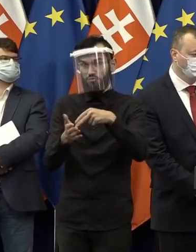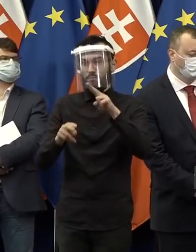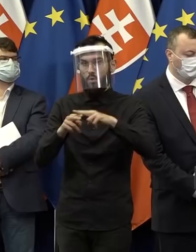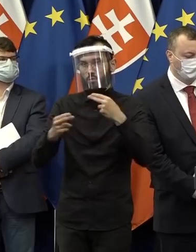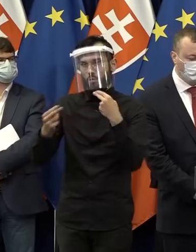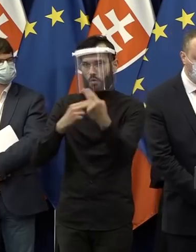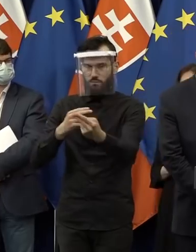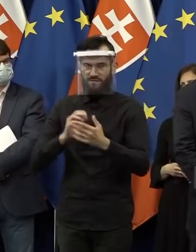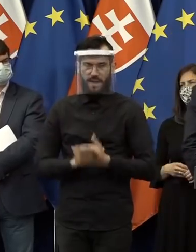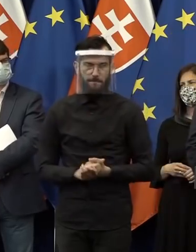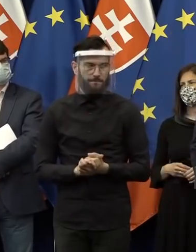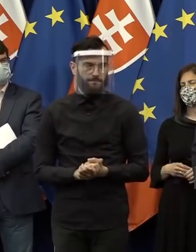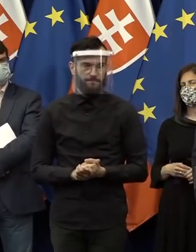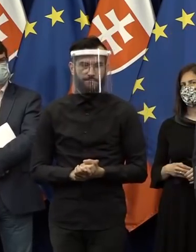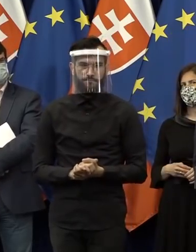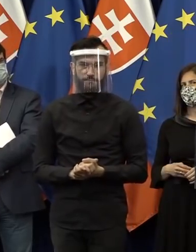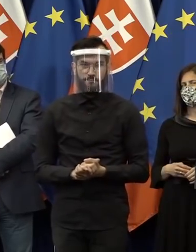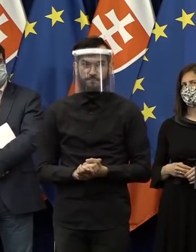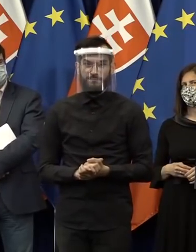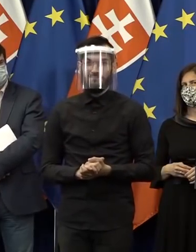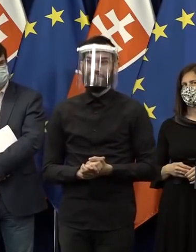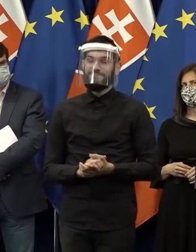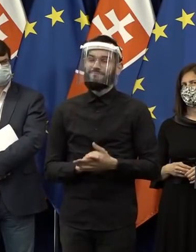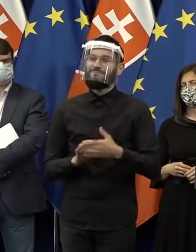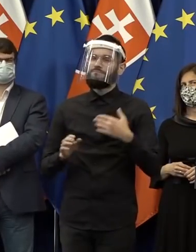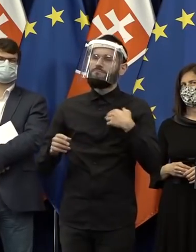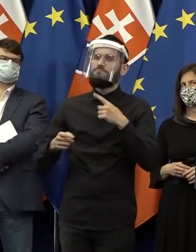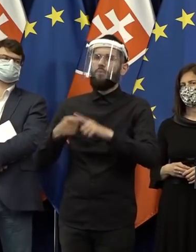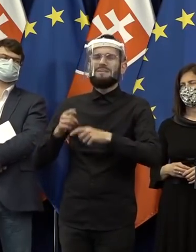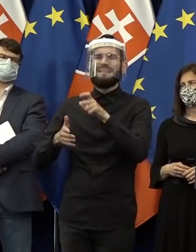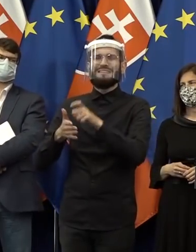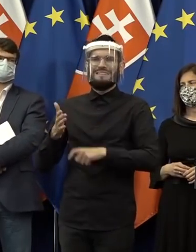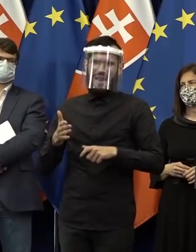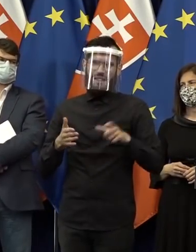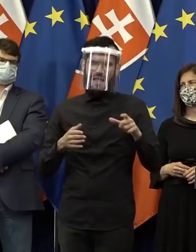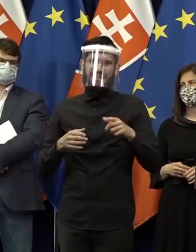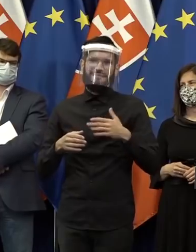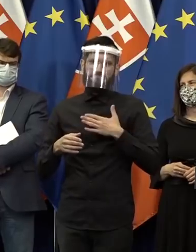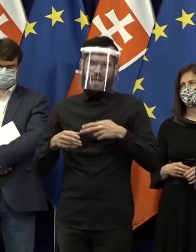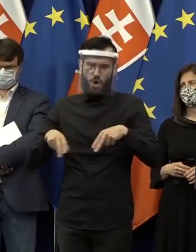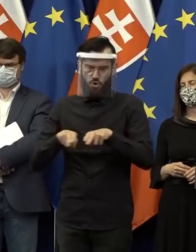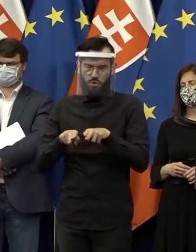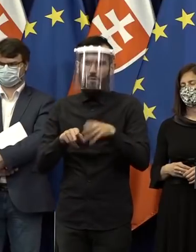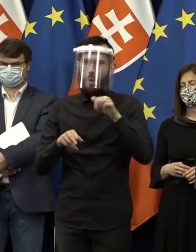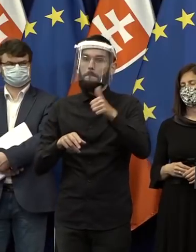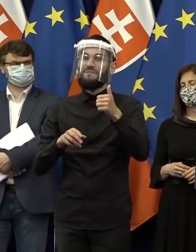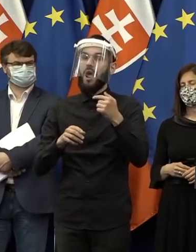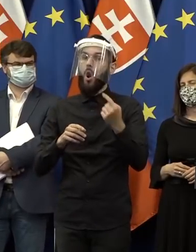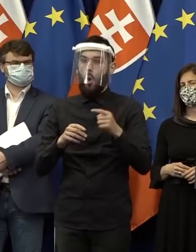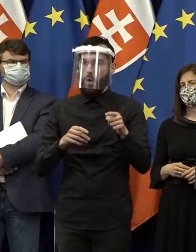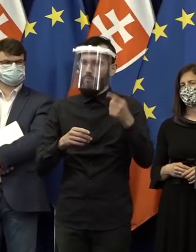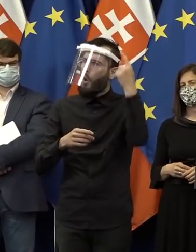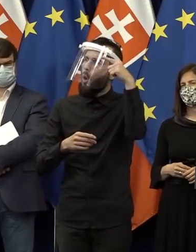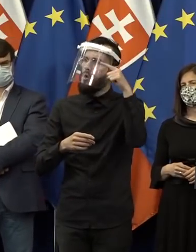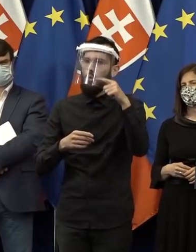ich budem môcť odpovedať. Za sme rodina môžem povedať, že naše pripomienky, lebo bolo niekoľko kvôl. Prvé bolo, že rokovali